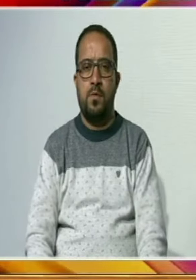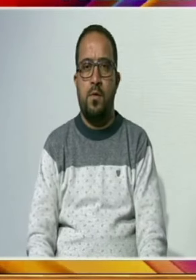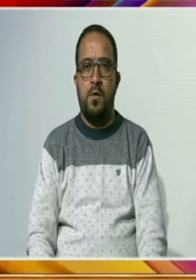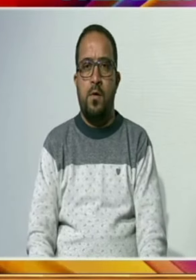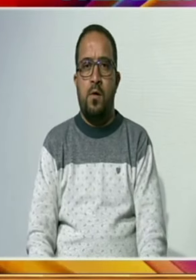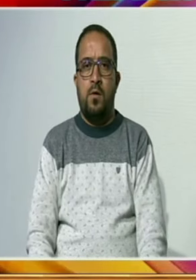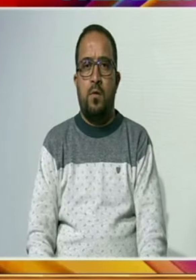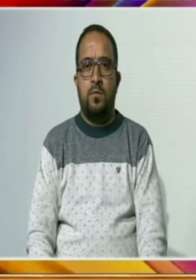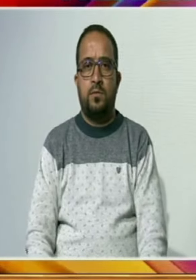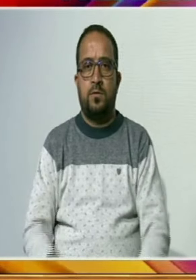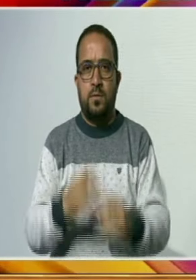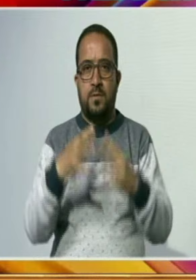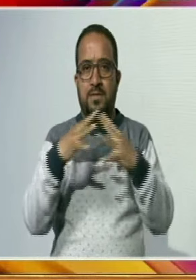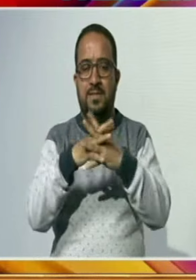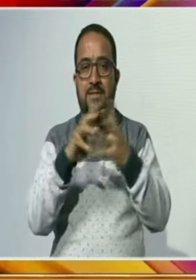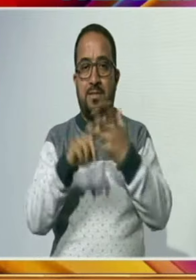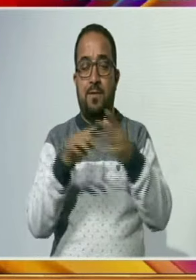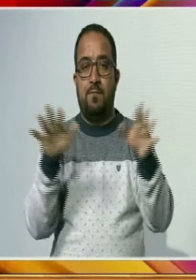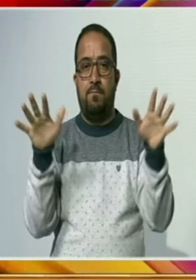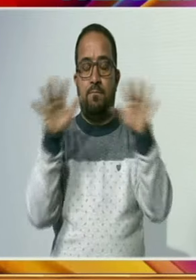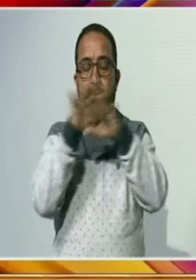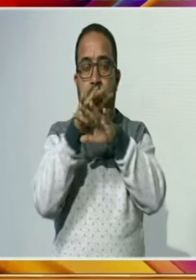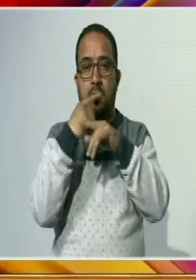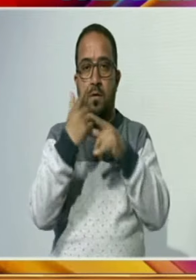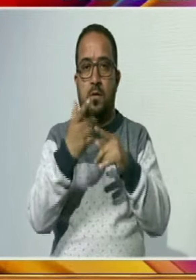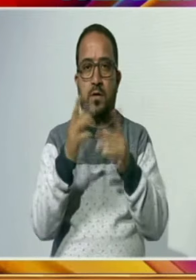کہ موسم کی ناسازگاری کے بعد